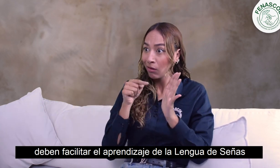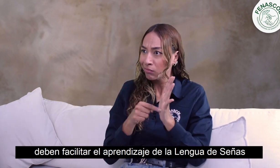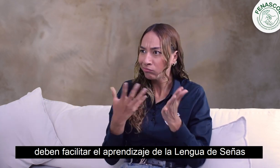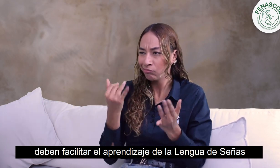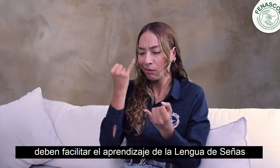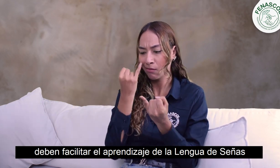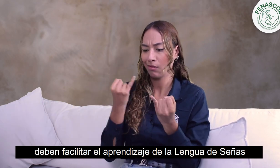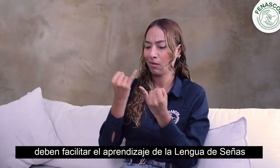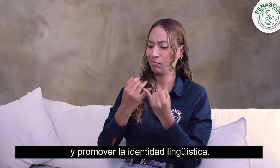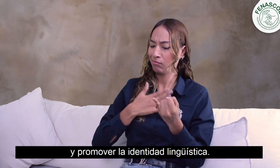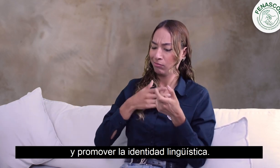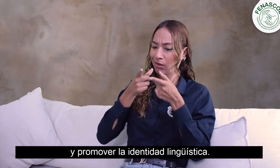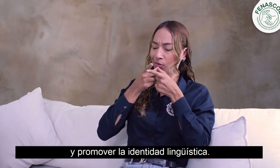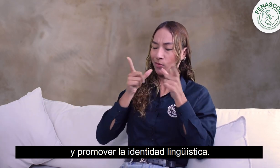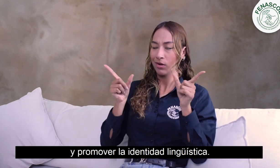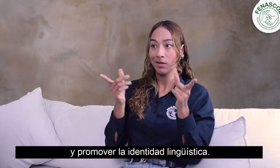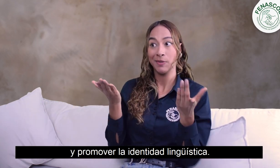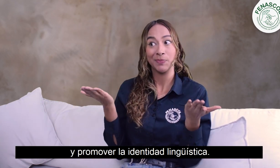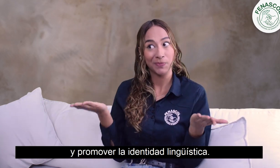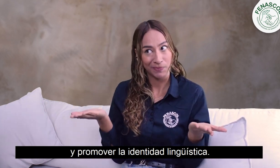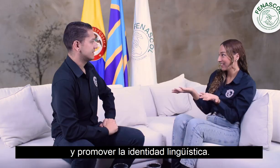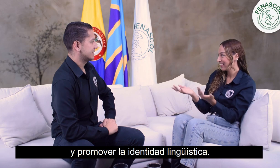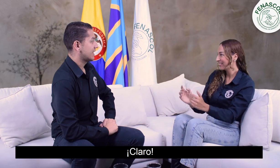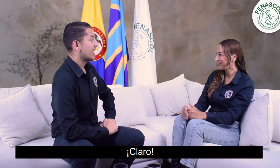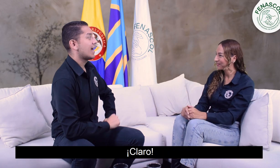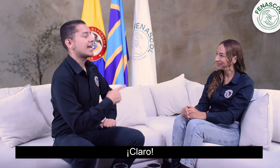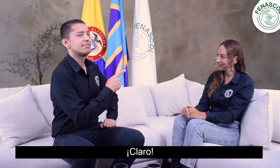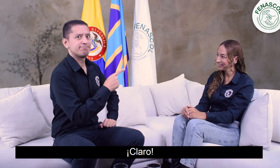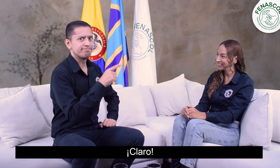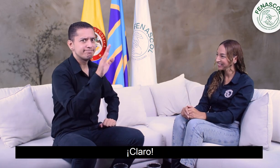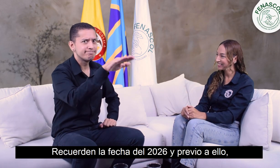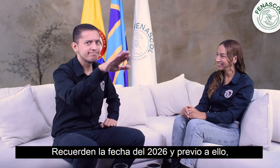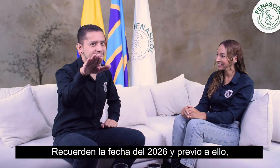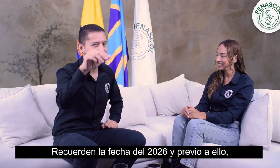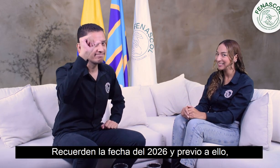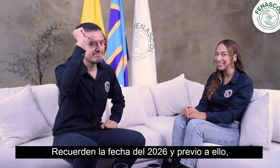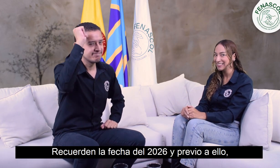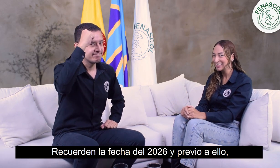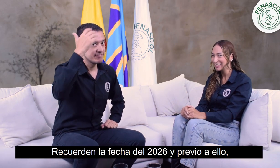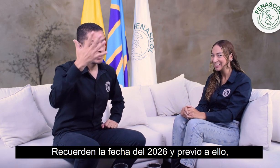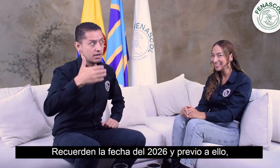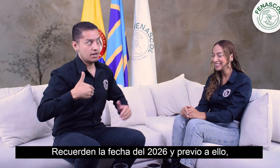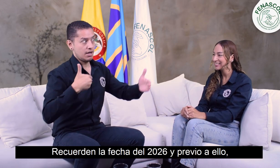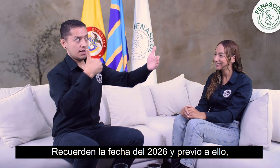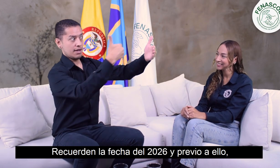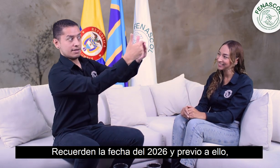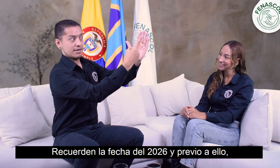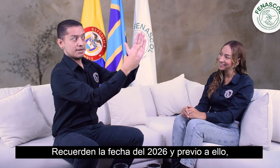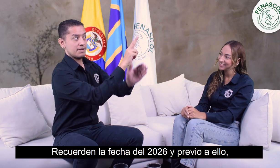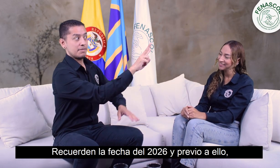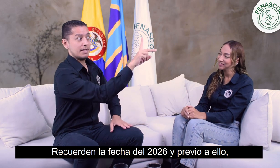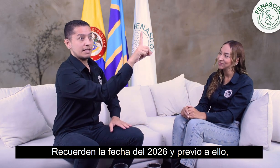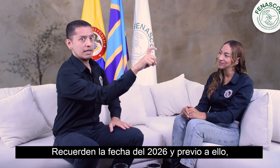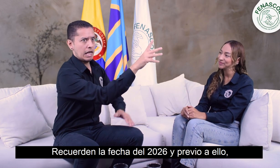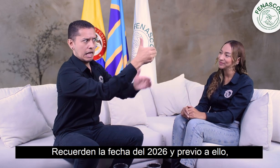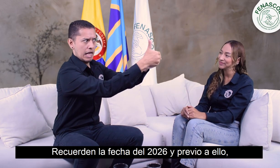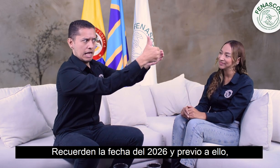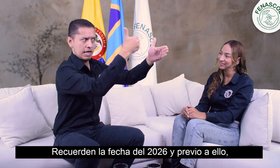lengua de señas y promover la identidad lingüística. ¡Claro! Recuerden la fecha del 2026 y previo a ello,